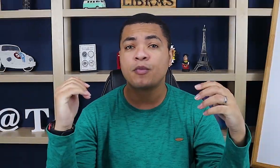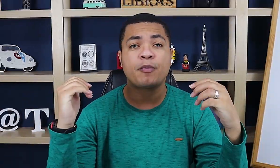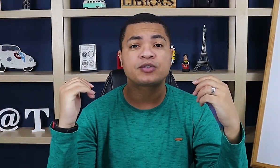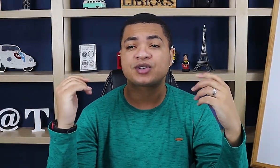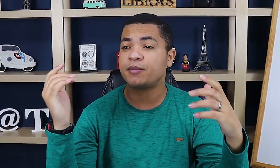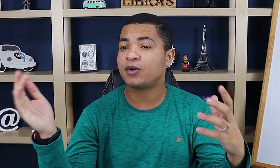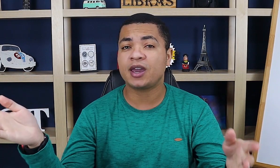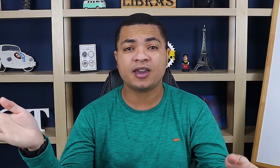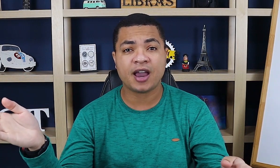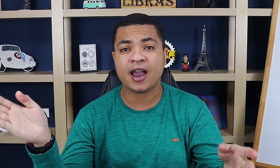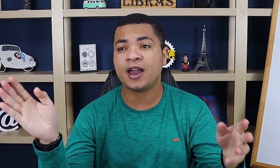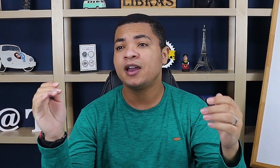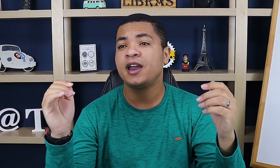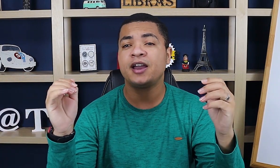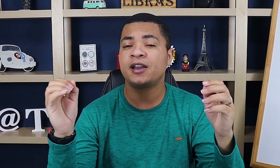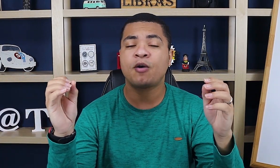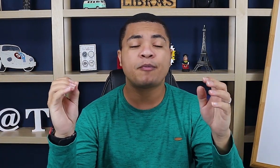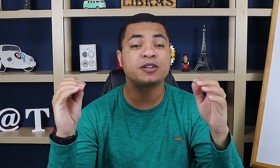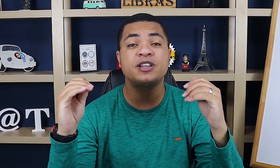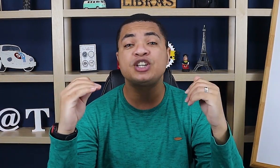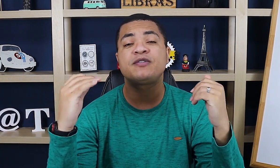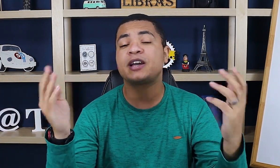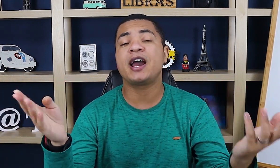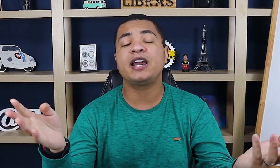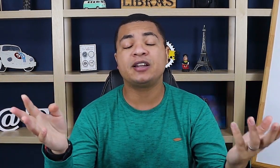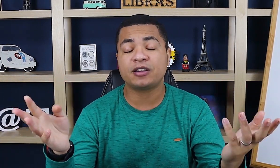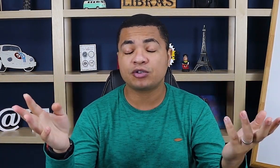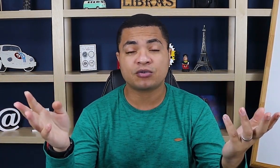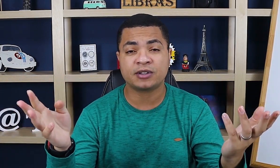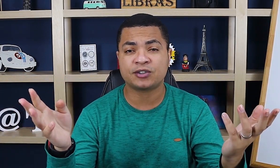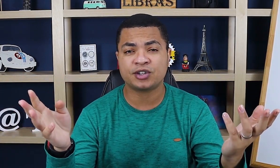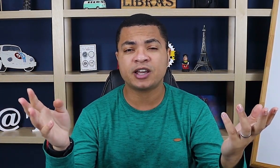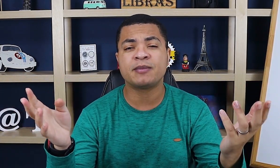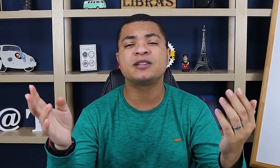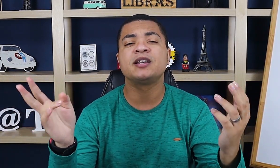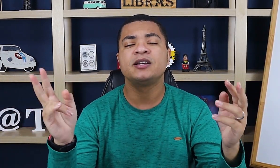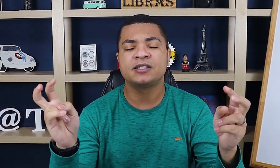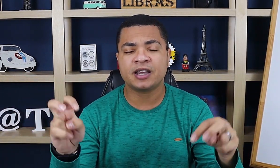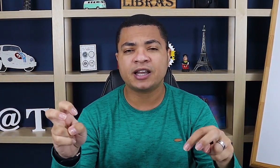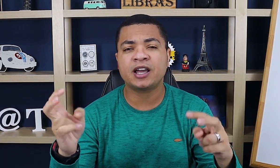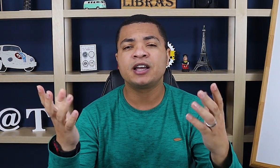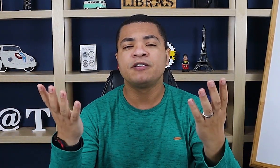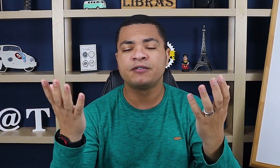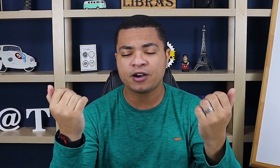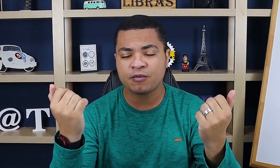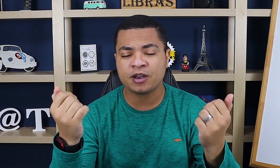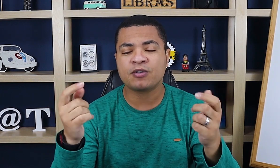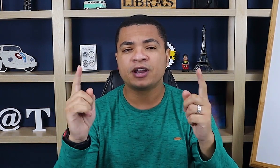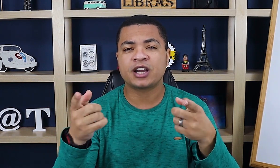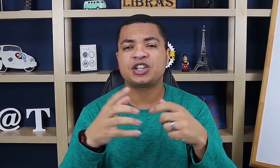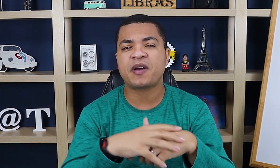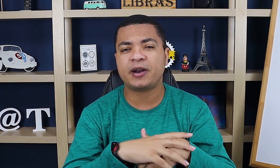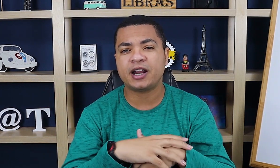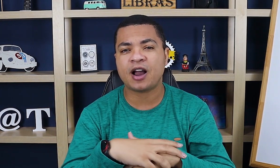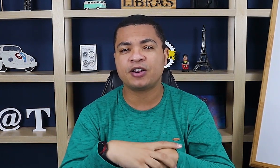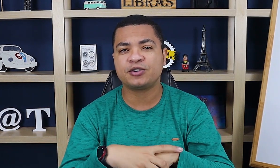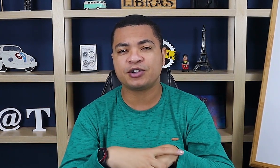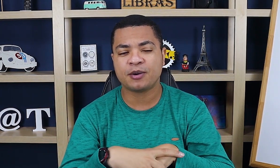Como eu posso saber o que é? Como eu posso identificar ele dentro de um contexto de Libras? Senta, vem comigo, que a gente vai aprender na aula de hoje,